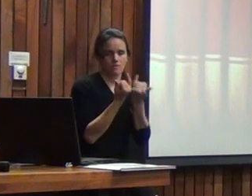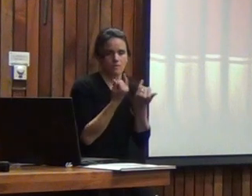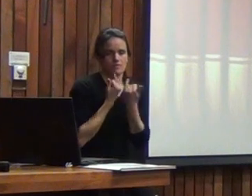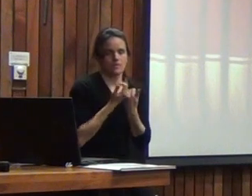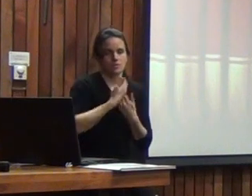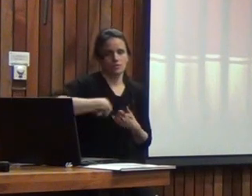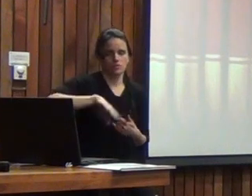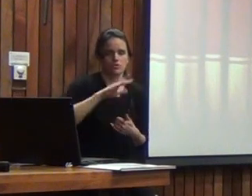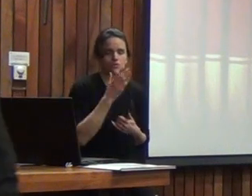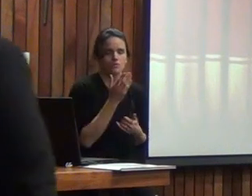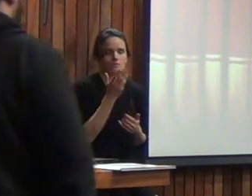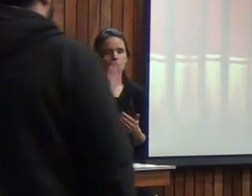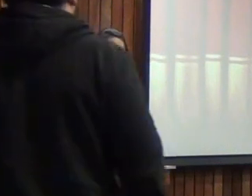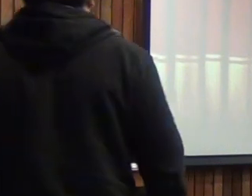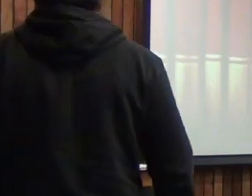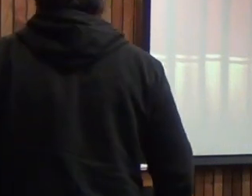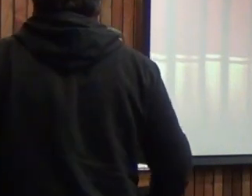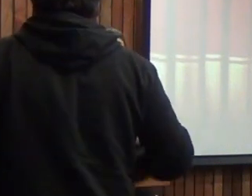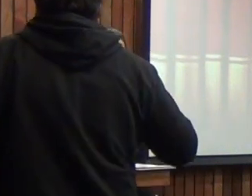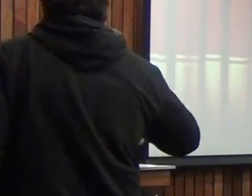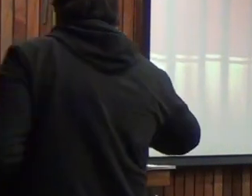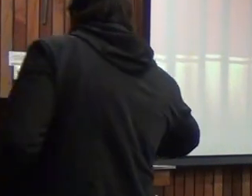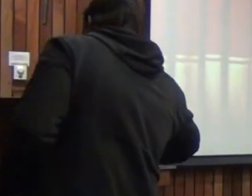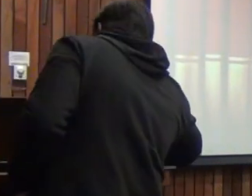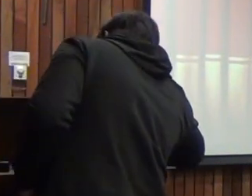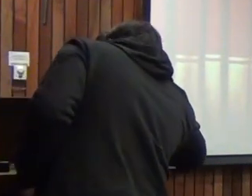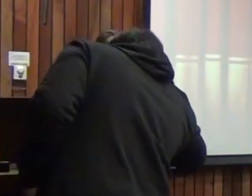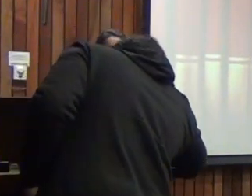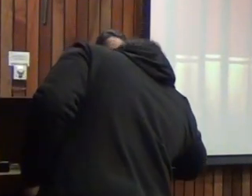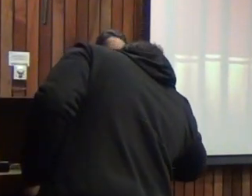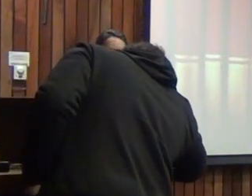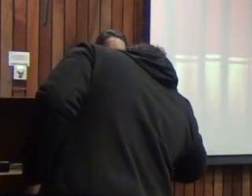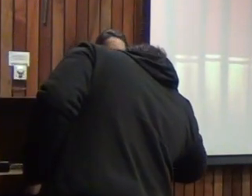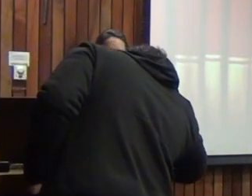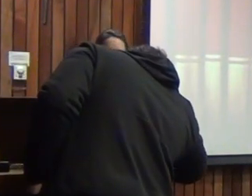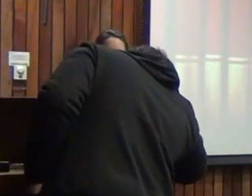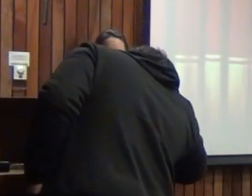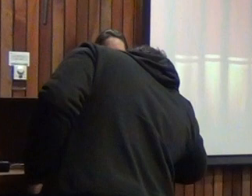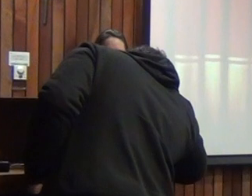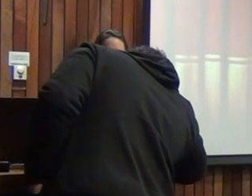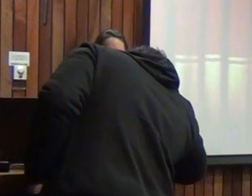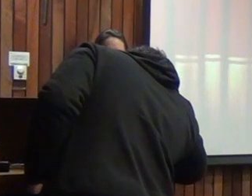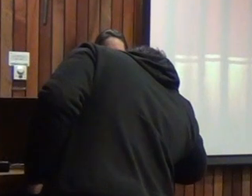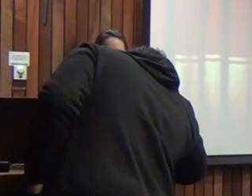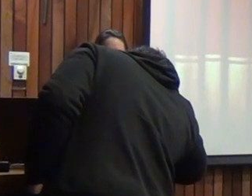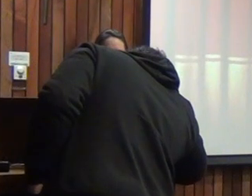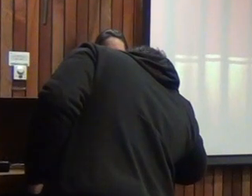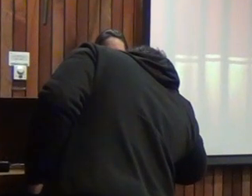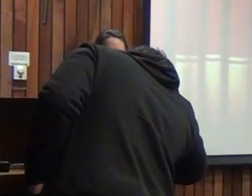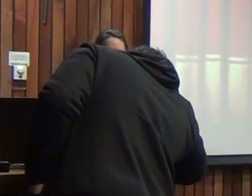preferimos suspender el juicio en eso y aplicar solamente las escalas no verbales